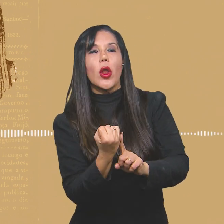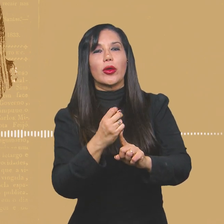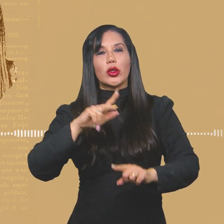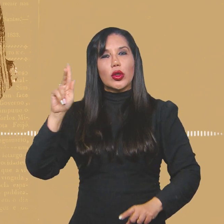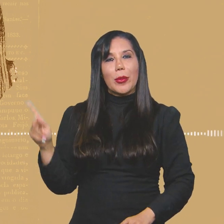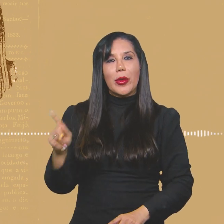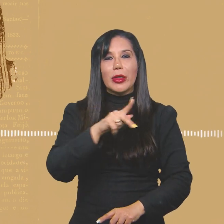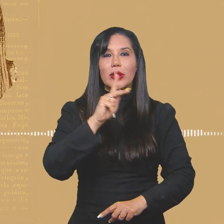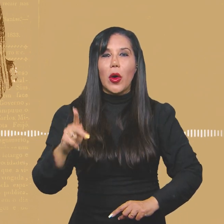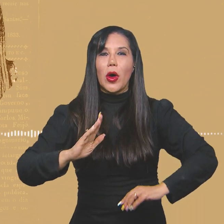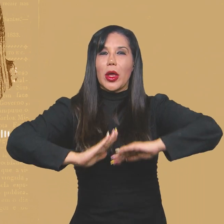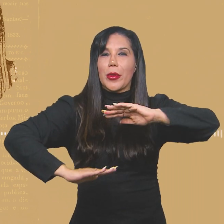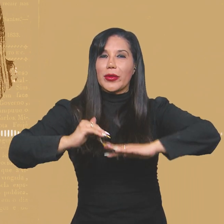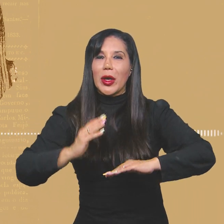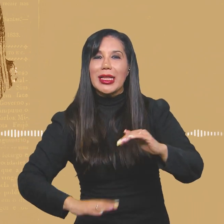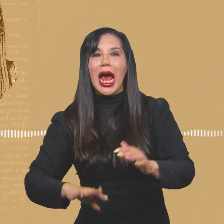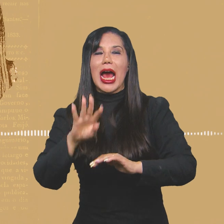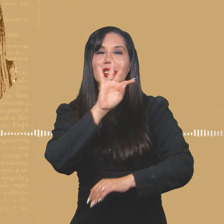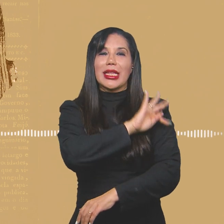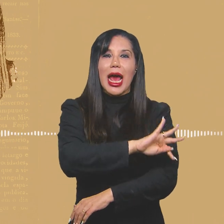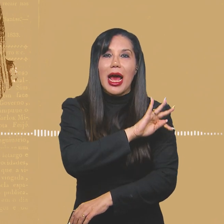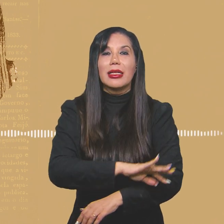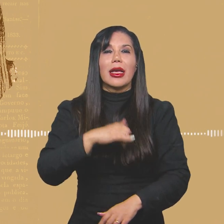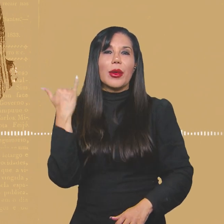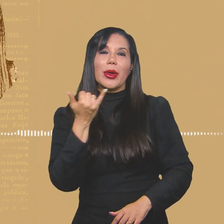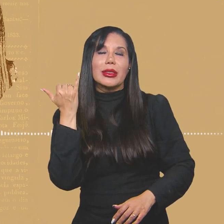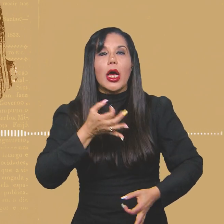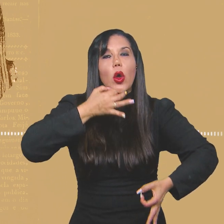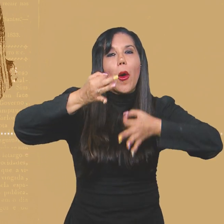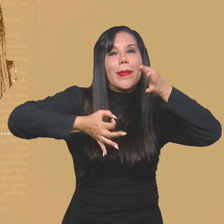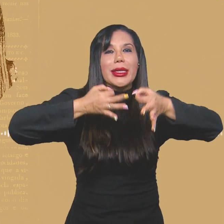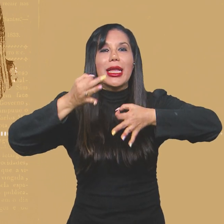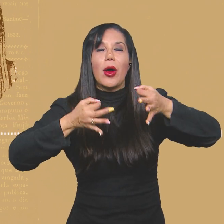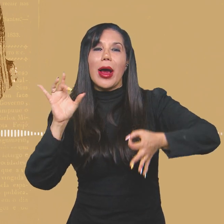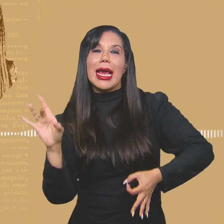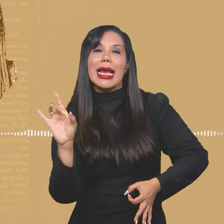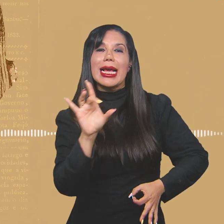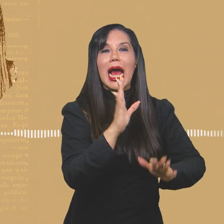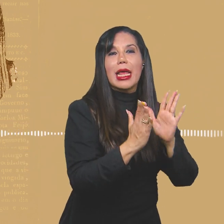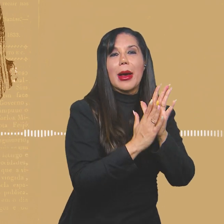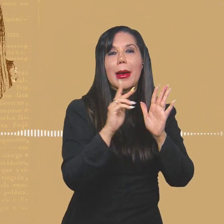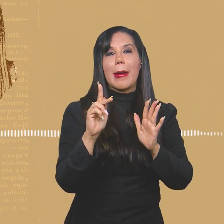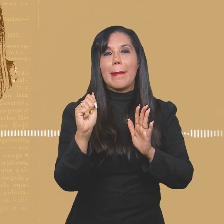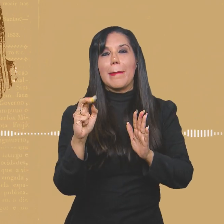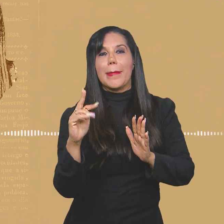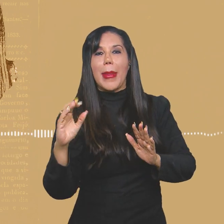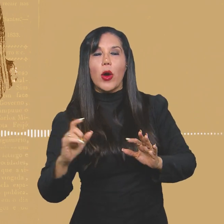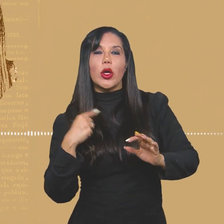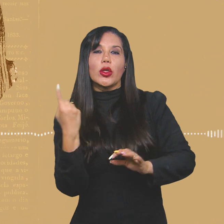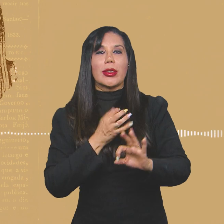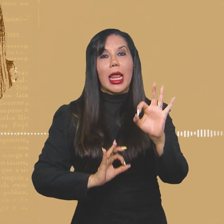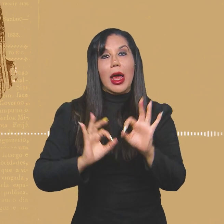Jornalistas, sociólogos, professoras, técnicos. Estão dando a sua opinião sobre cada pauta que nós